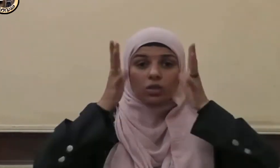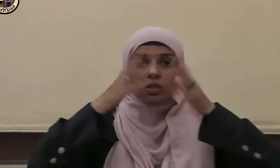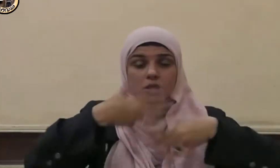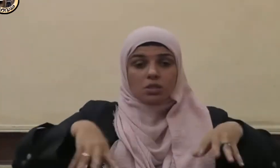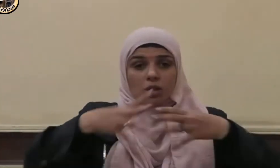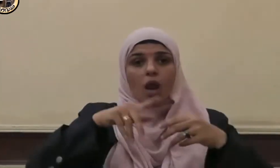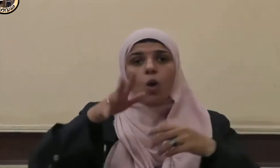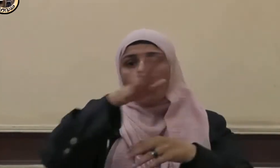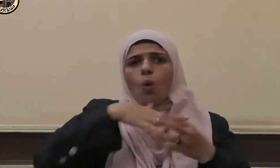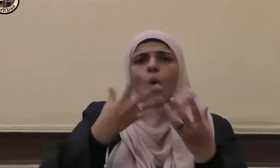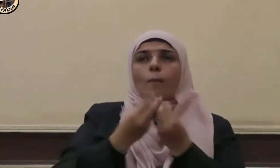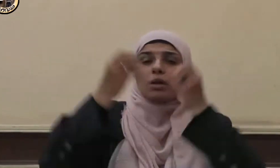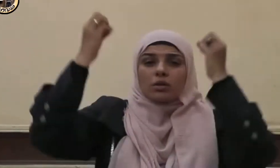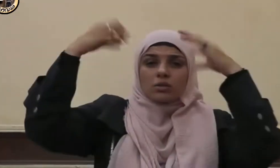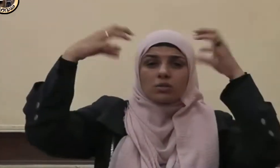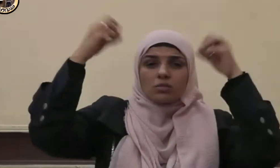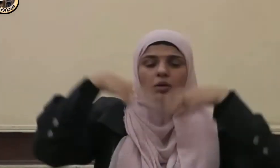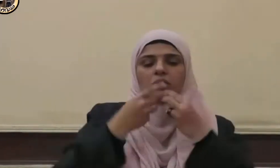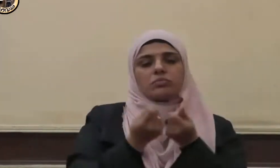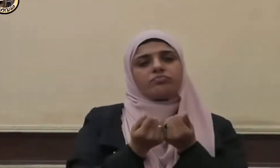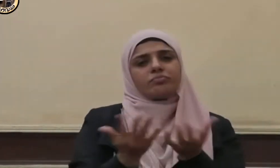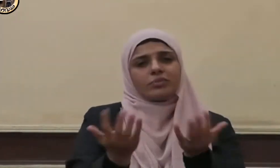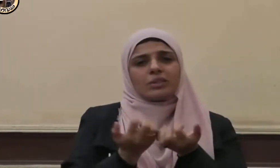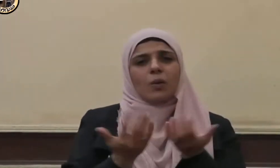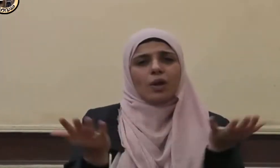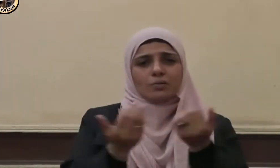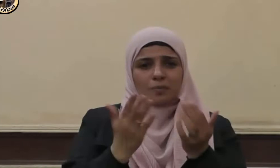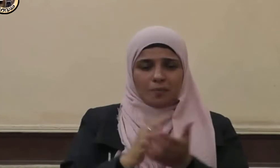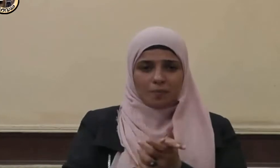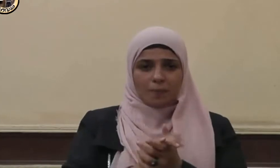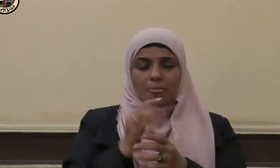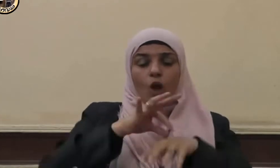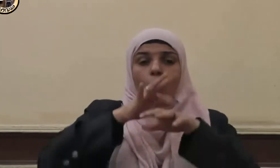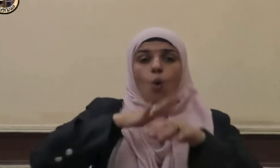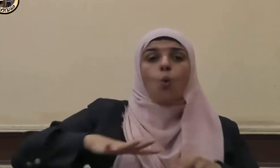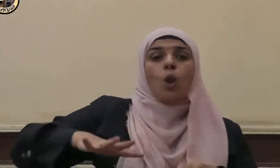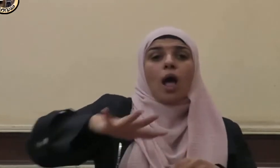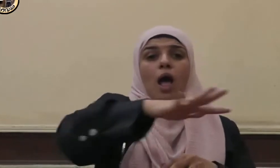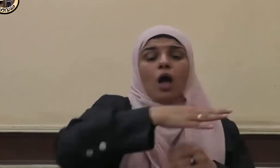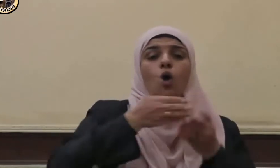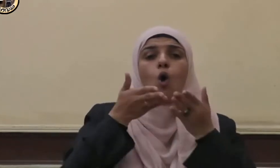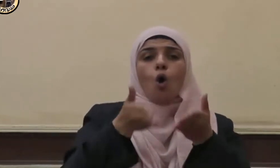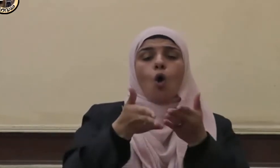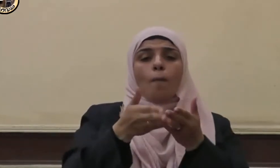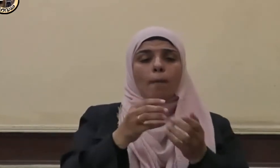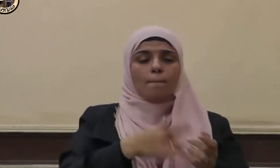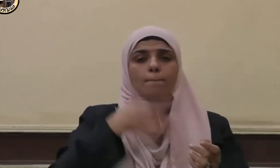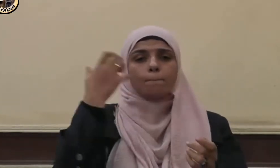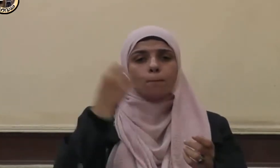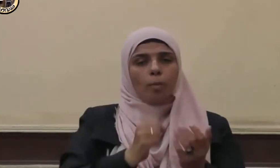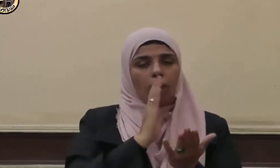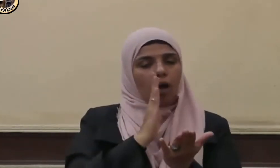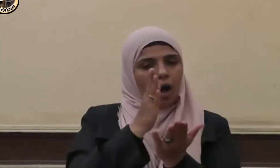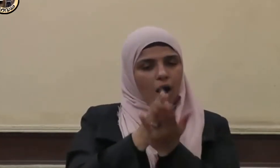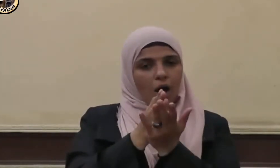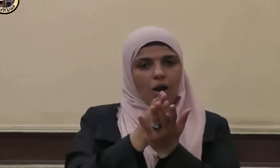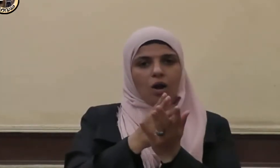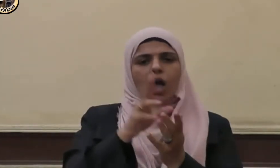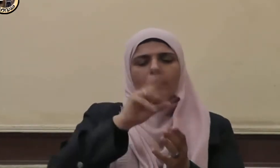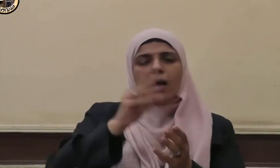رزقناهم ينفقون أُولَذِكَ هُمْ مُؤْمِنُونَ حَقًّا لَهُمْ دَرَجَاتٌ